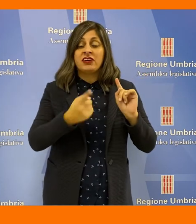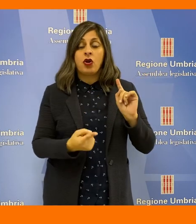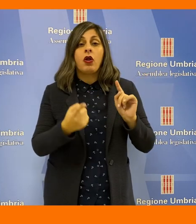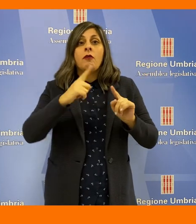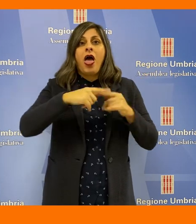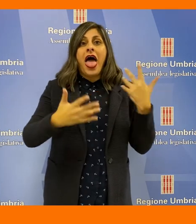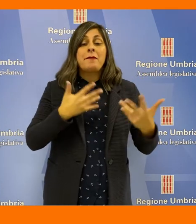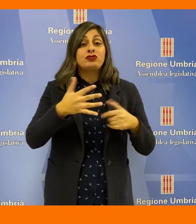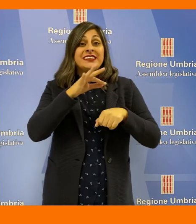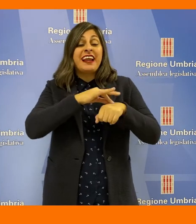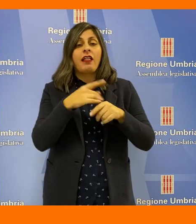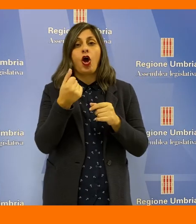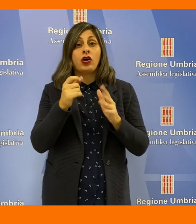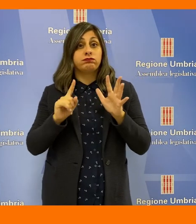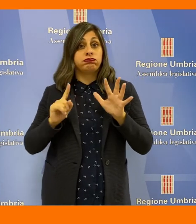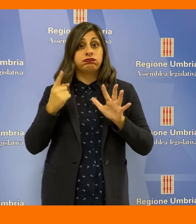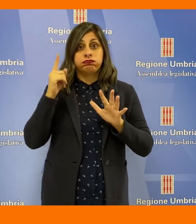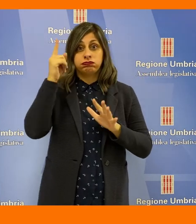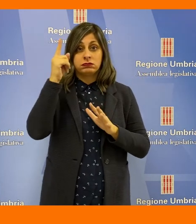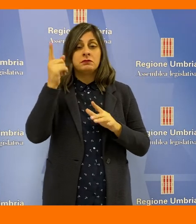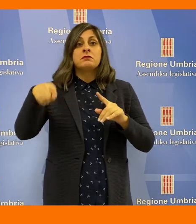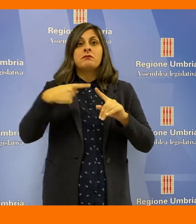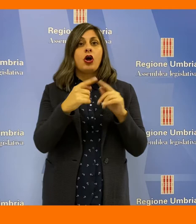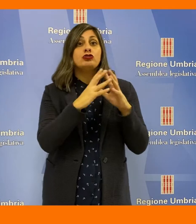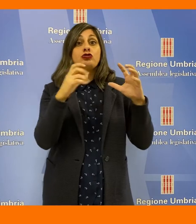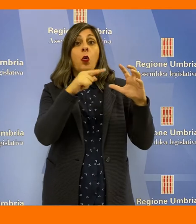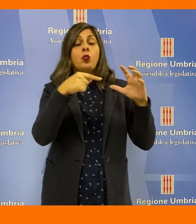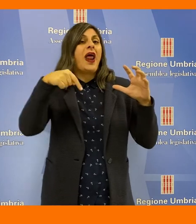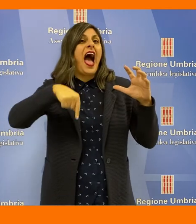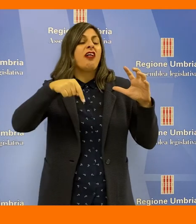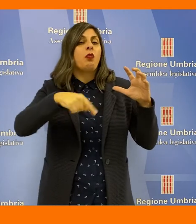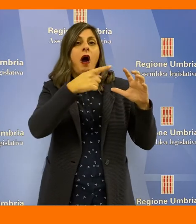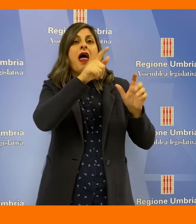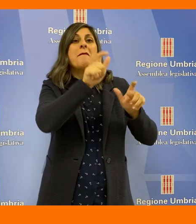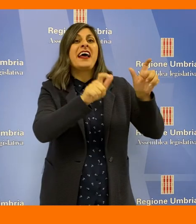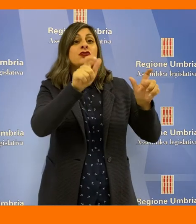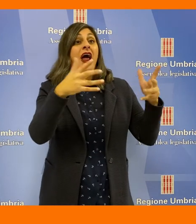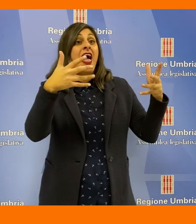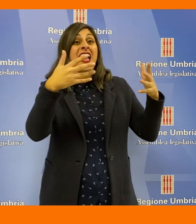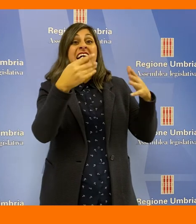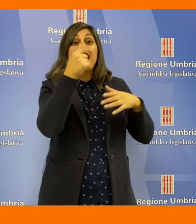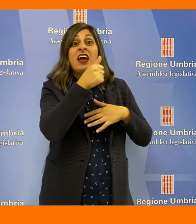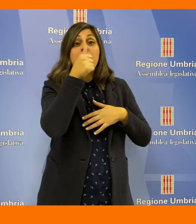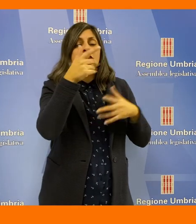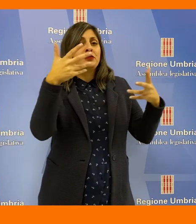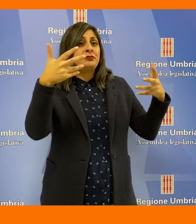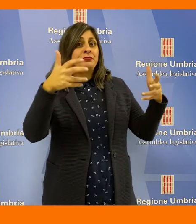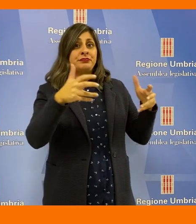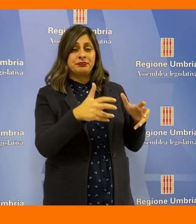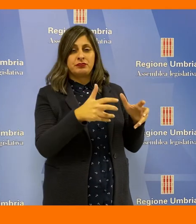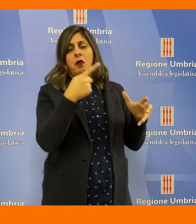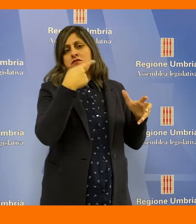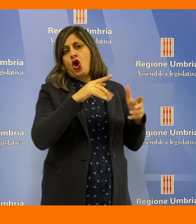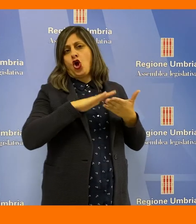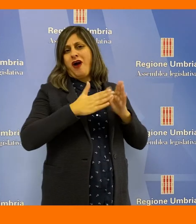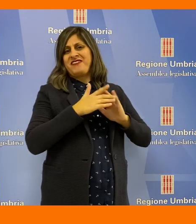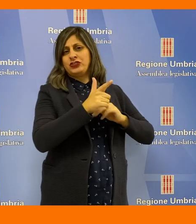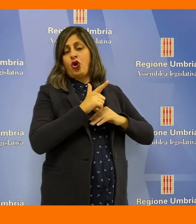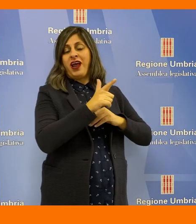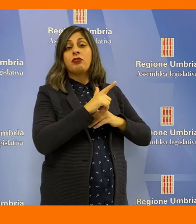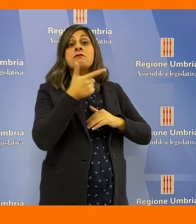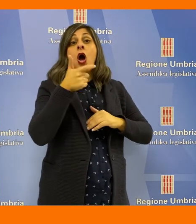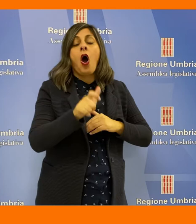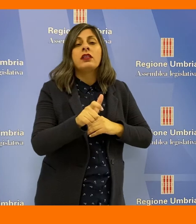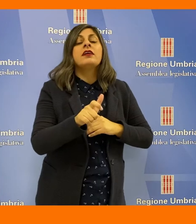'emergenza sanitaria ha imposto altri costi. Inoltre la struttura è alle prese con la riduzione del personale infermieristico convenzionato